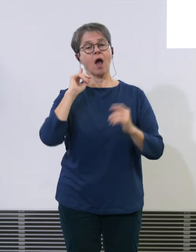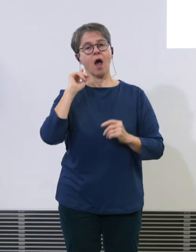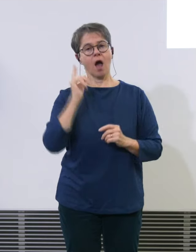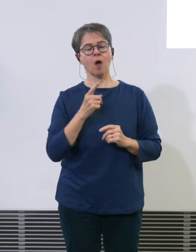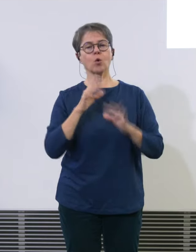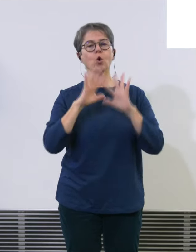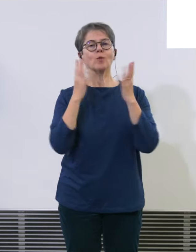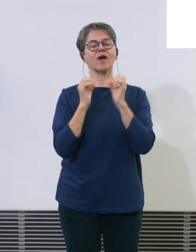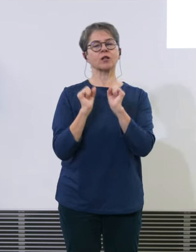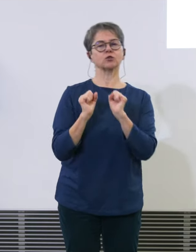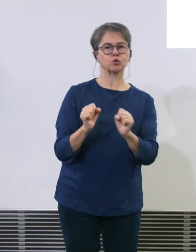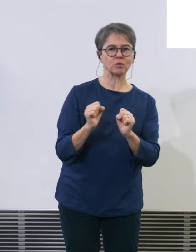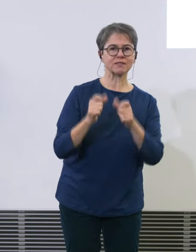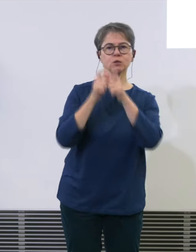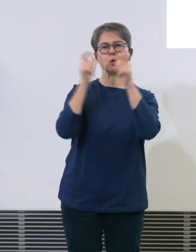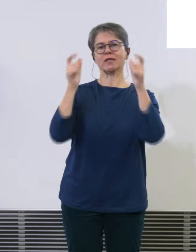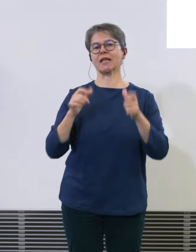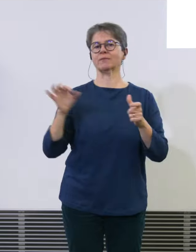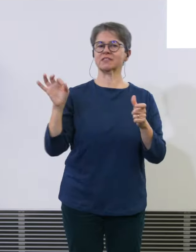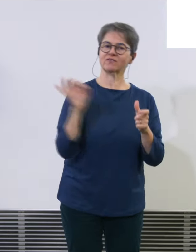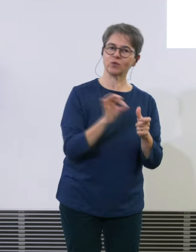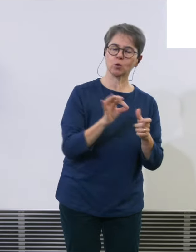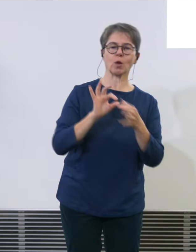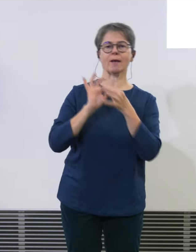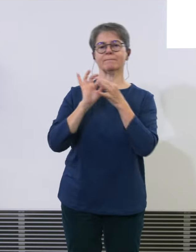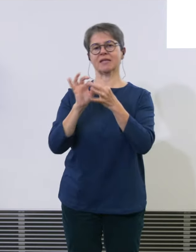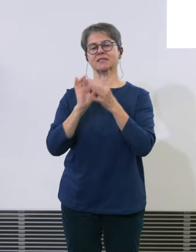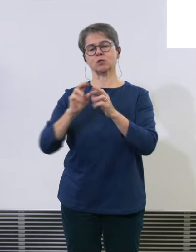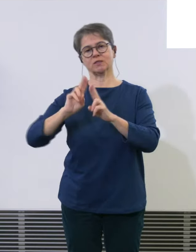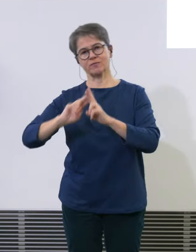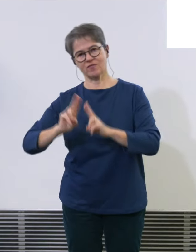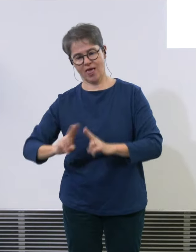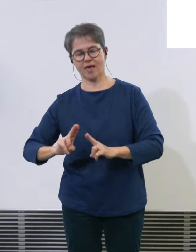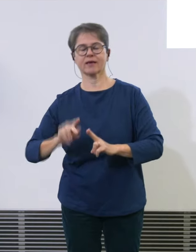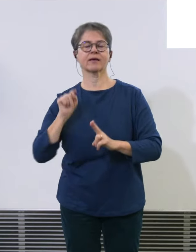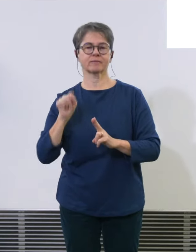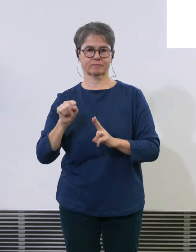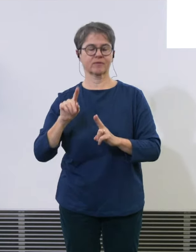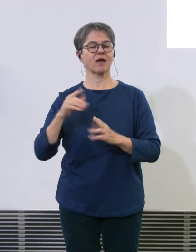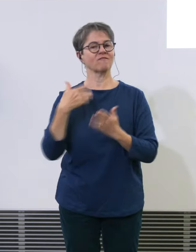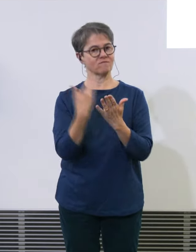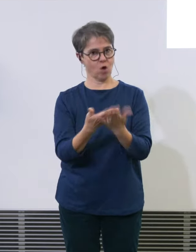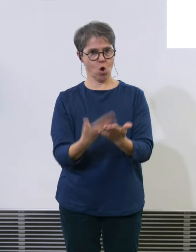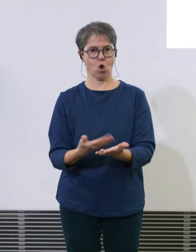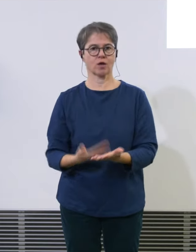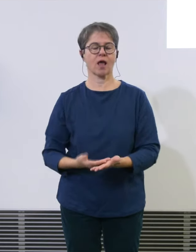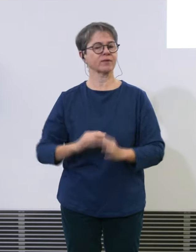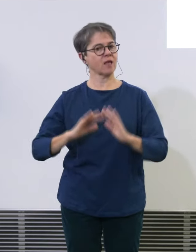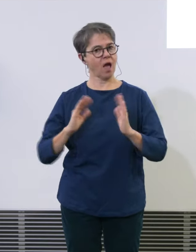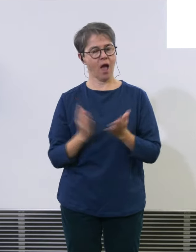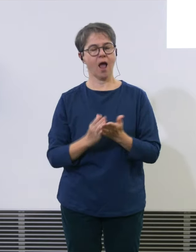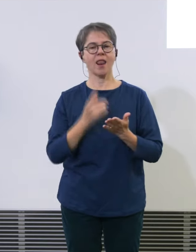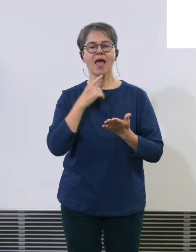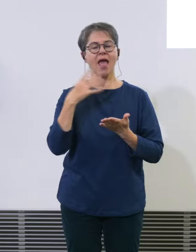Unternehmensführung und Beziehungspflege sind die Vorgaben erfüllt worden. Das ist mein Tour d'Horizon